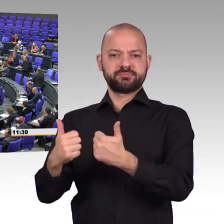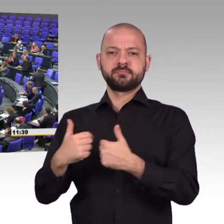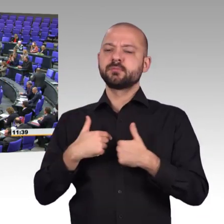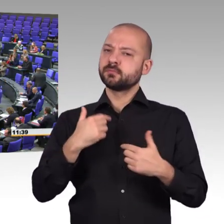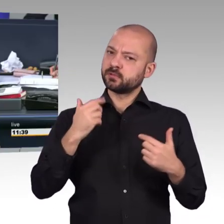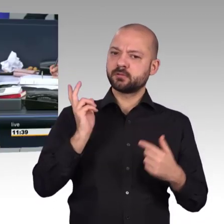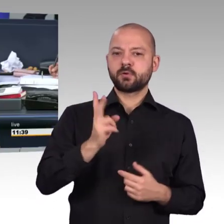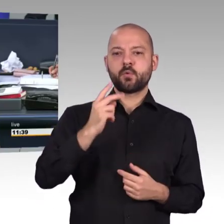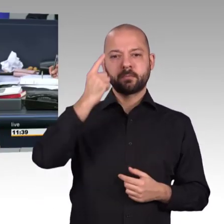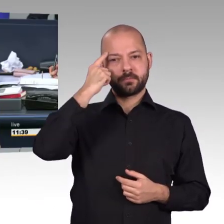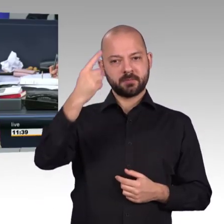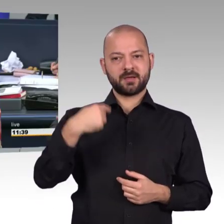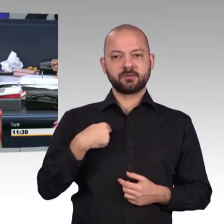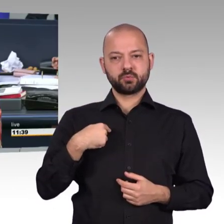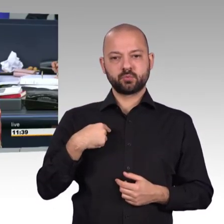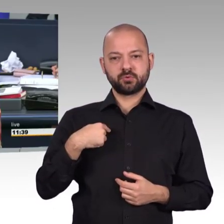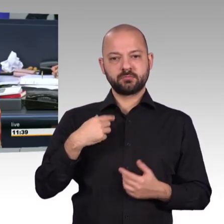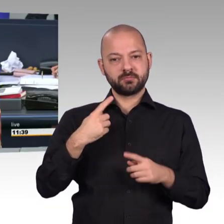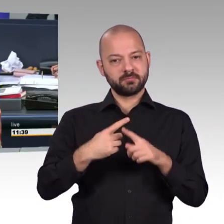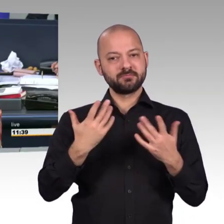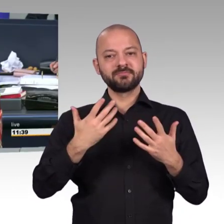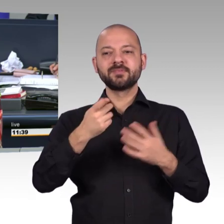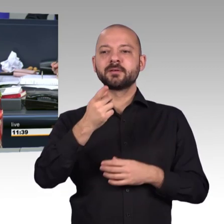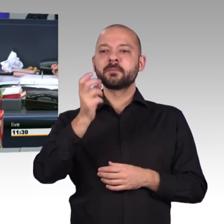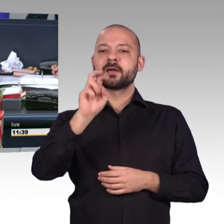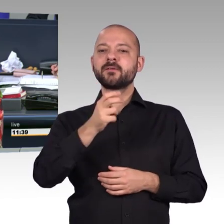Nächster Redner Dr. Konstantin von Notz, Bündnis 90 Die Grünen.